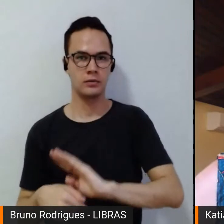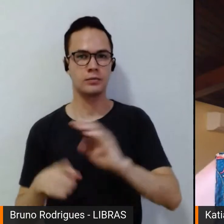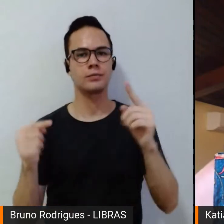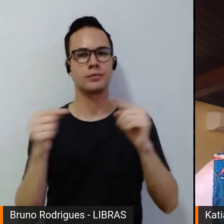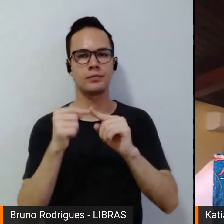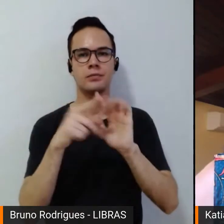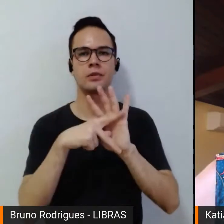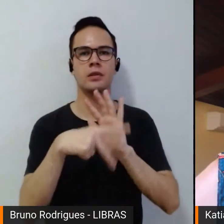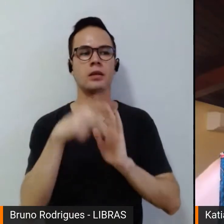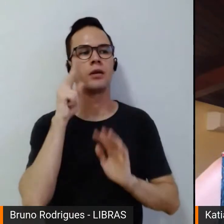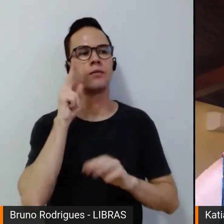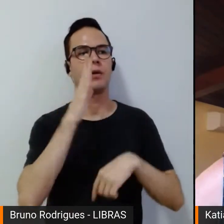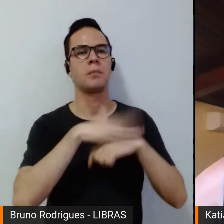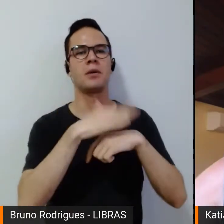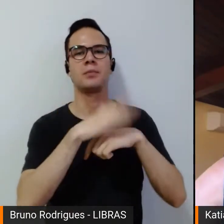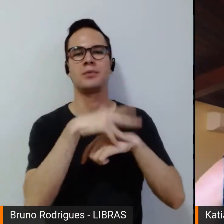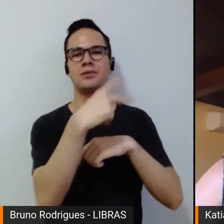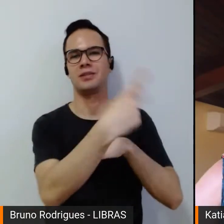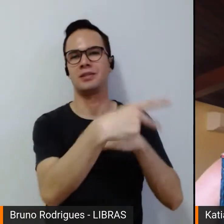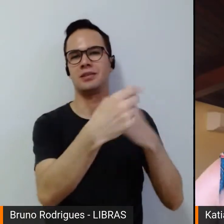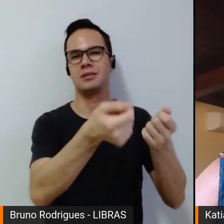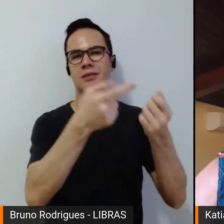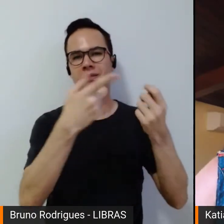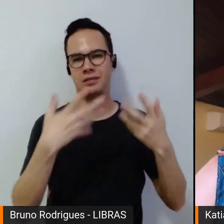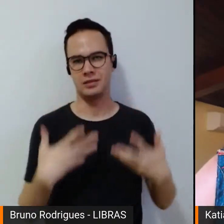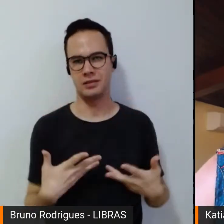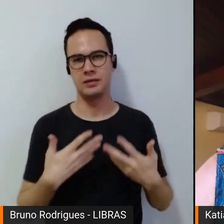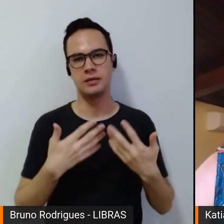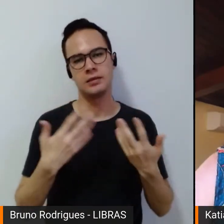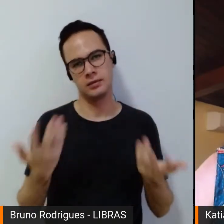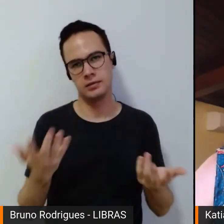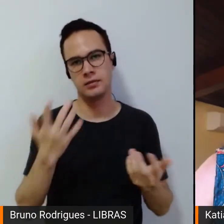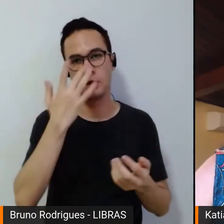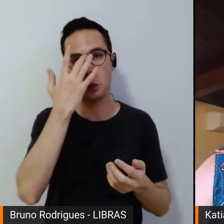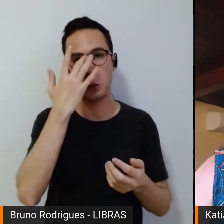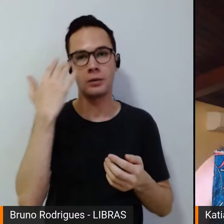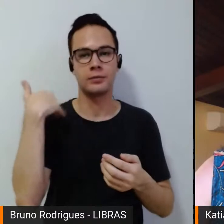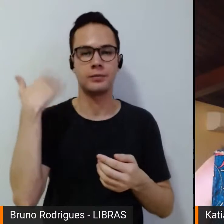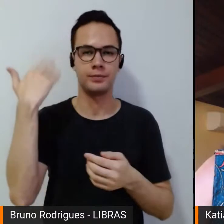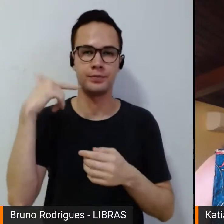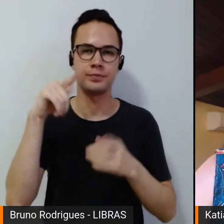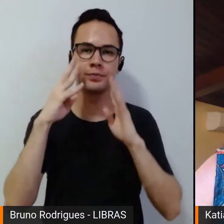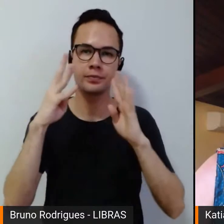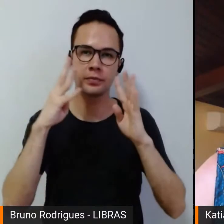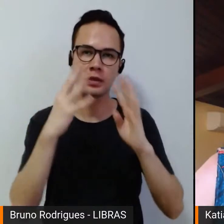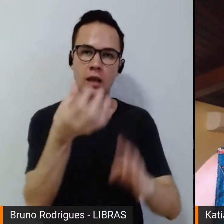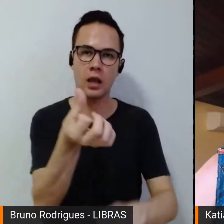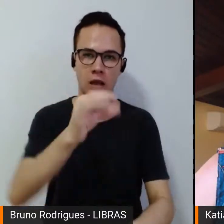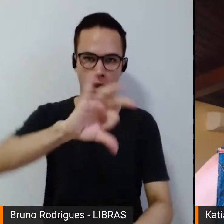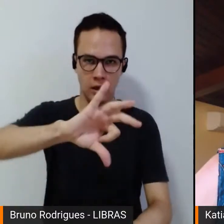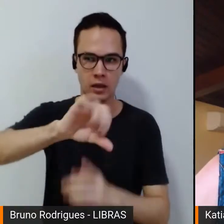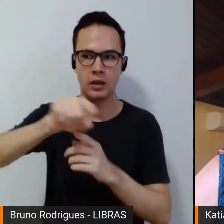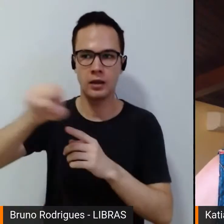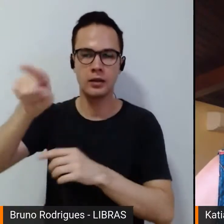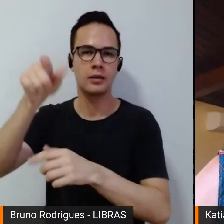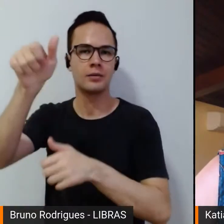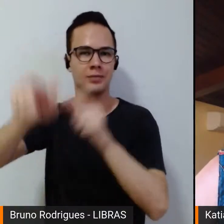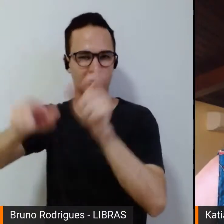pela ótica dos atletas. E naquele momento foram ouvidos 69 atletas